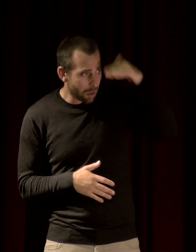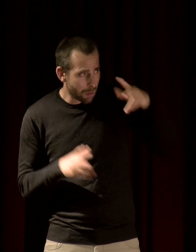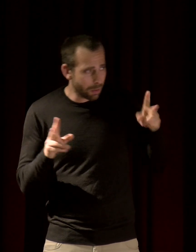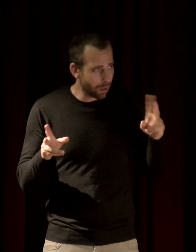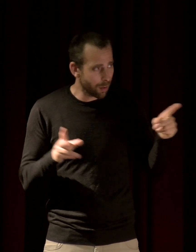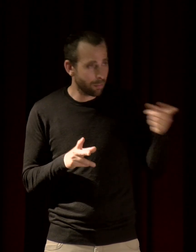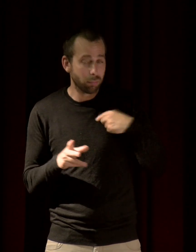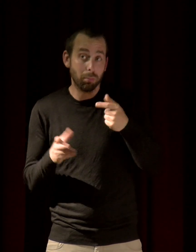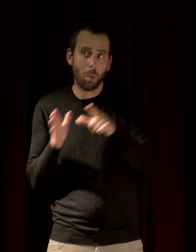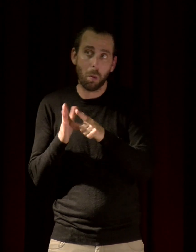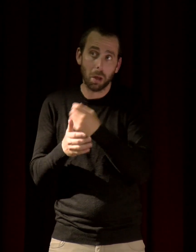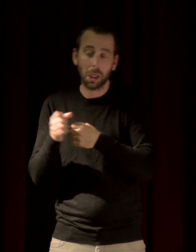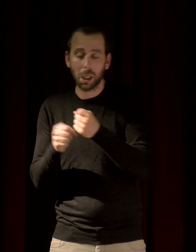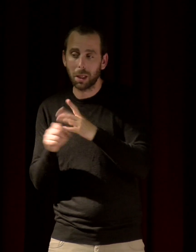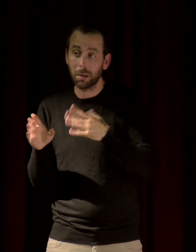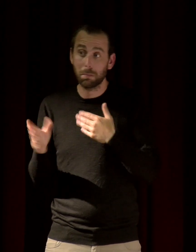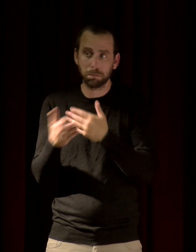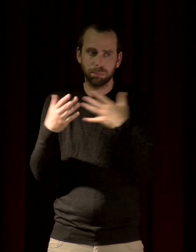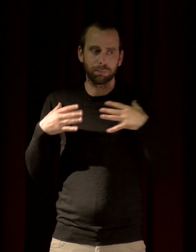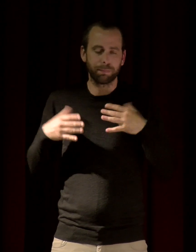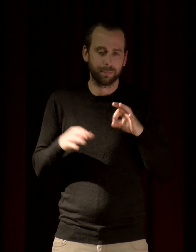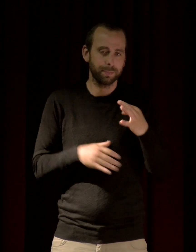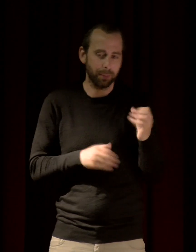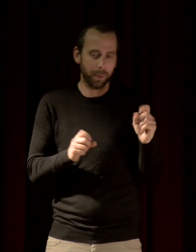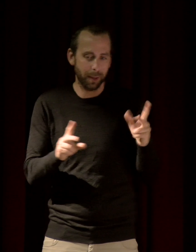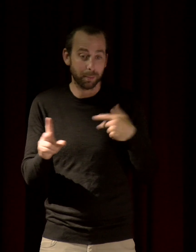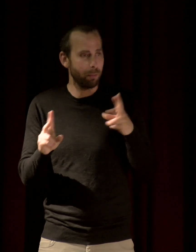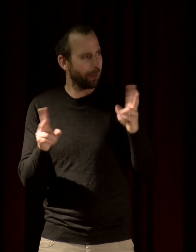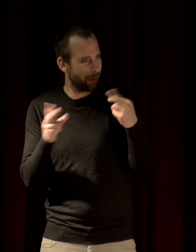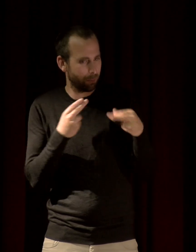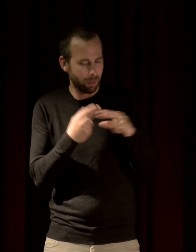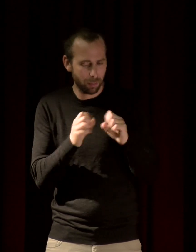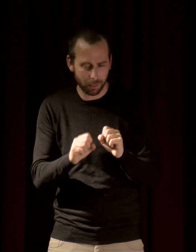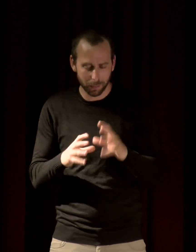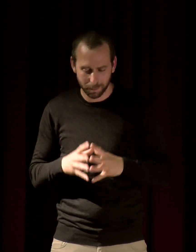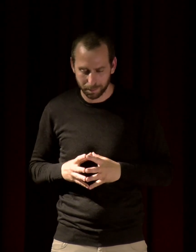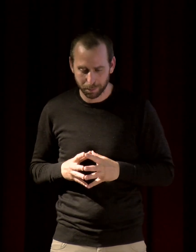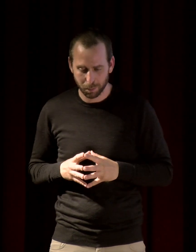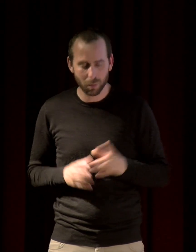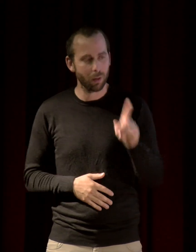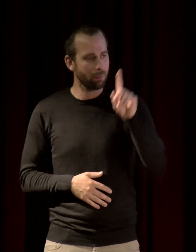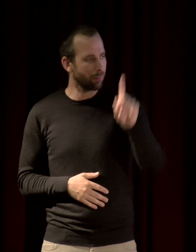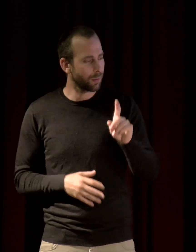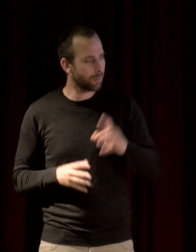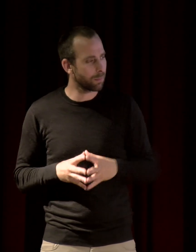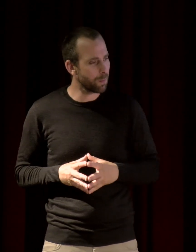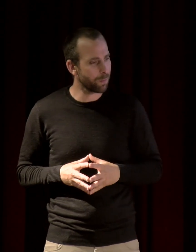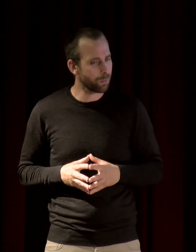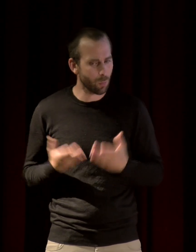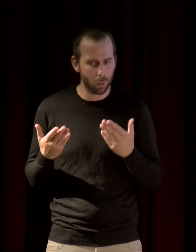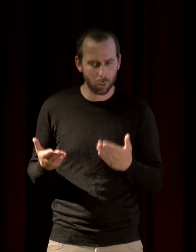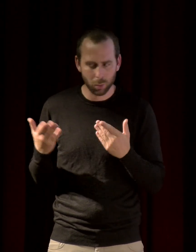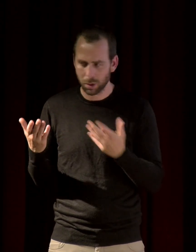domaine, mais cela dit, pense que vous avez sans doute réponse à cette question-là. Est-ce qu'il existe aujourd'hui des